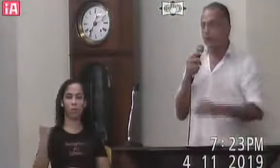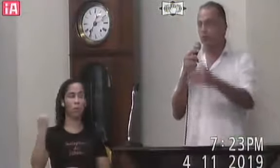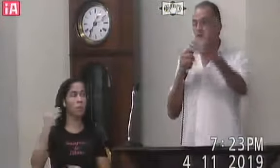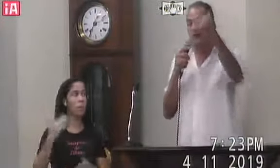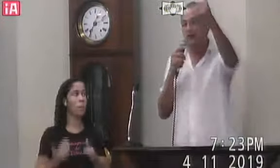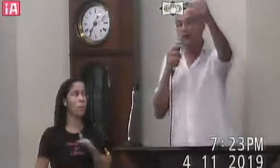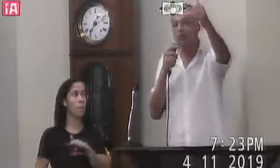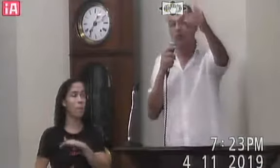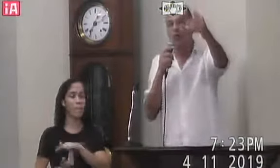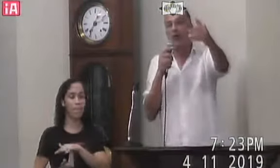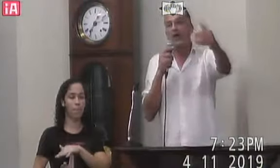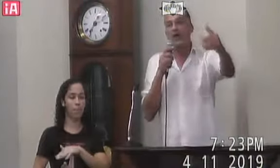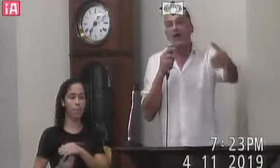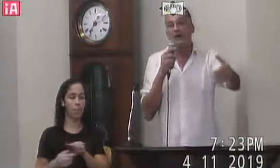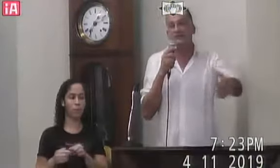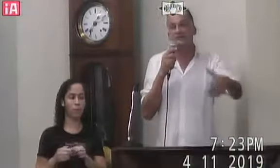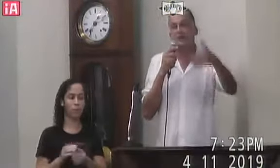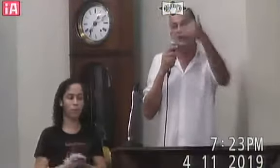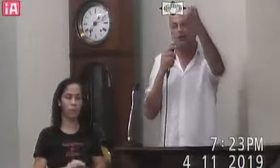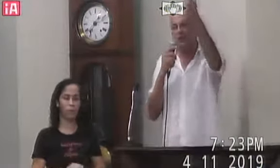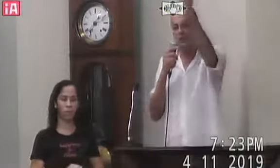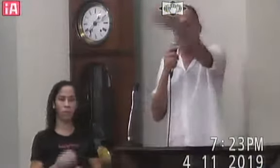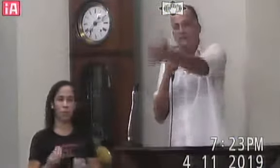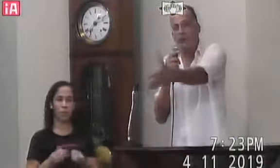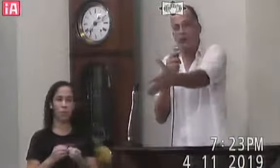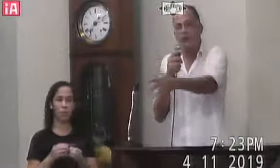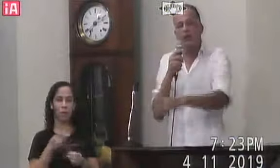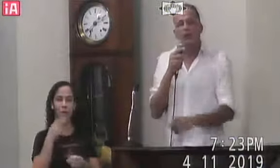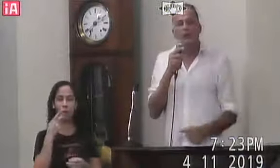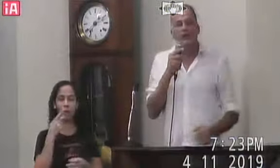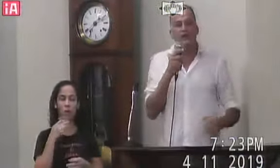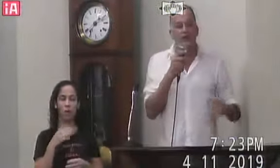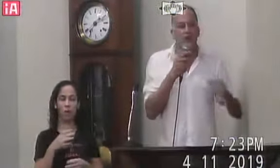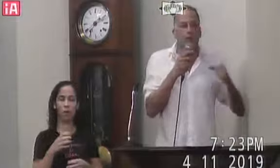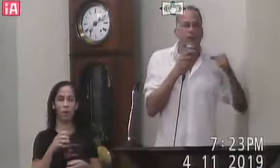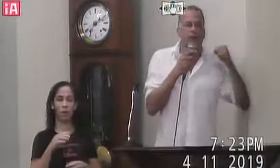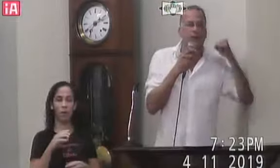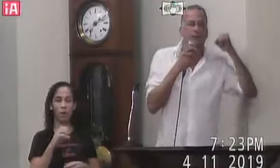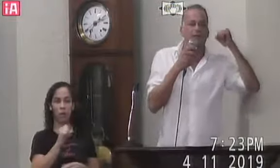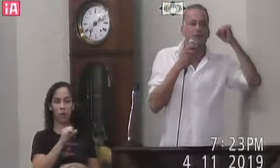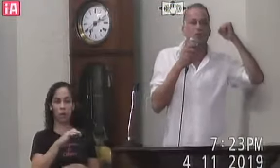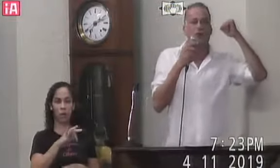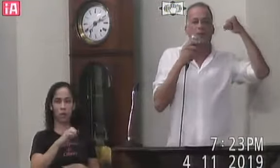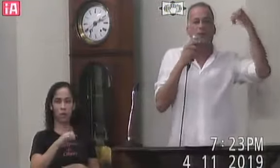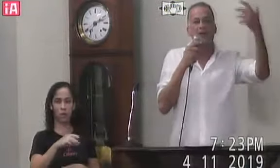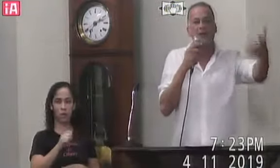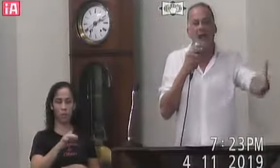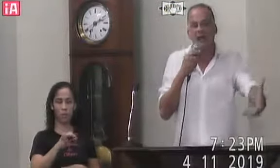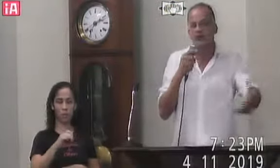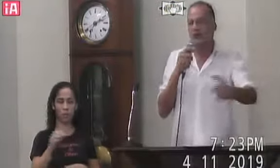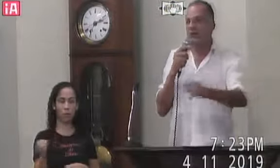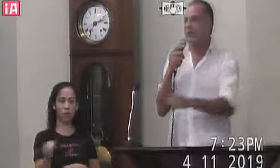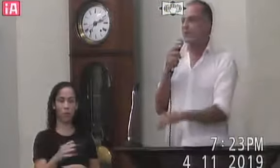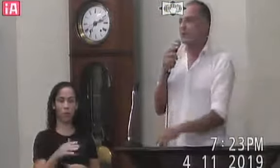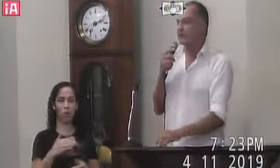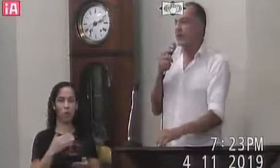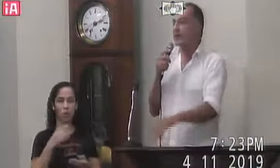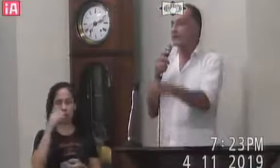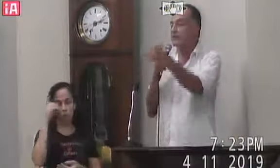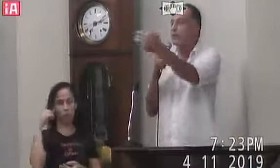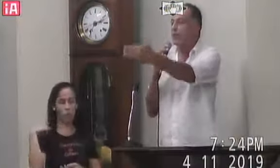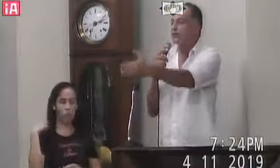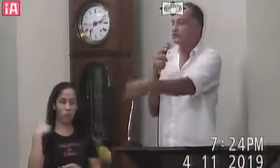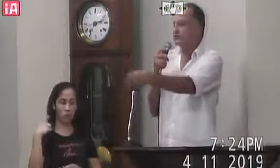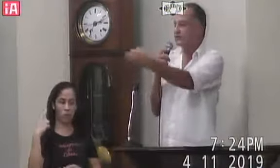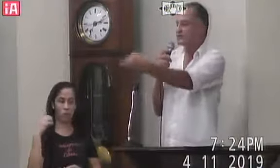Juntando A sistemática Por exemplo Que o David Quer implantar Na prefeitura A modernidade Que quer implantar